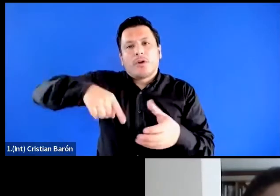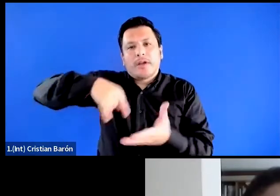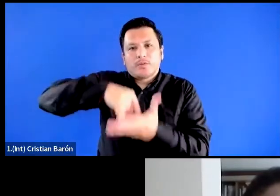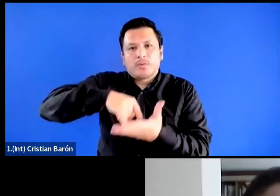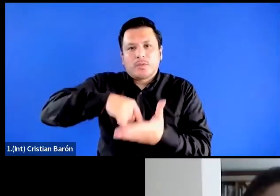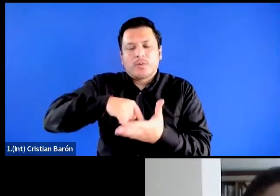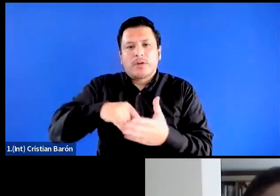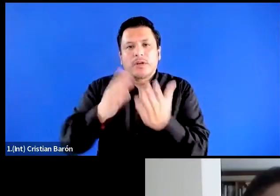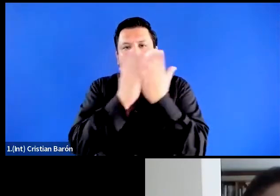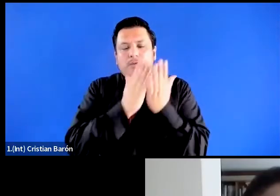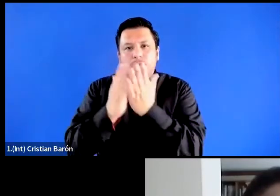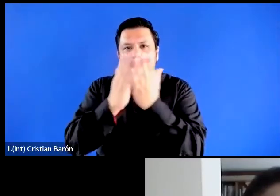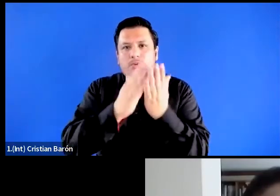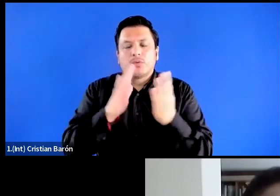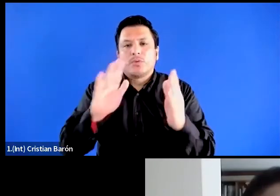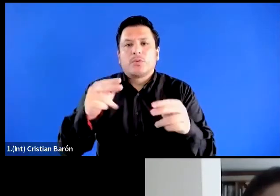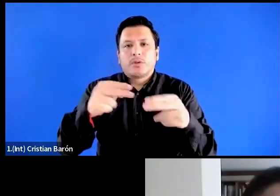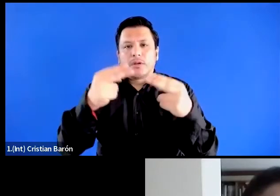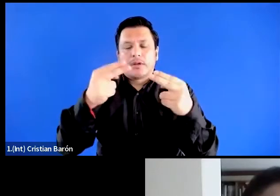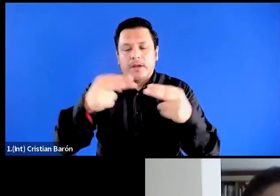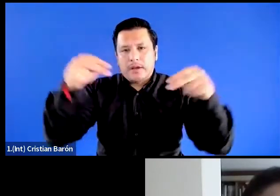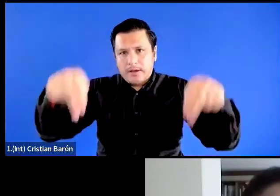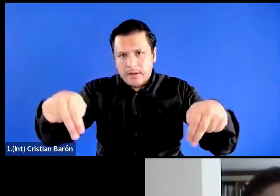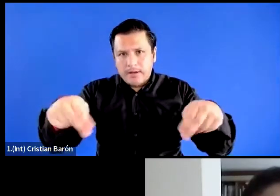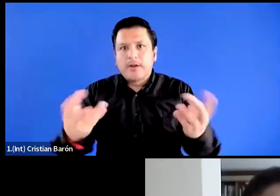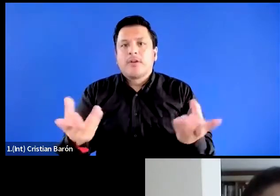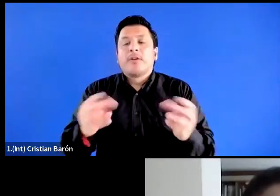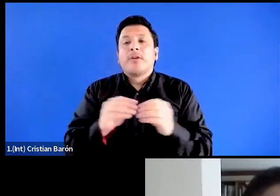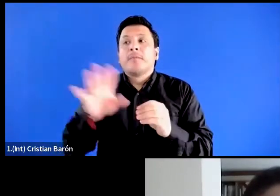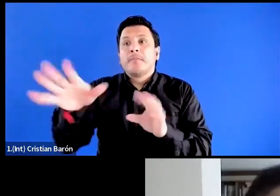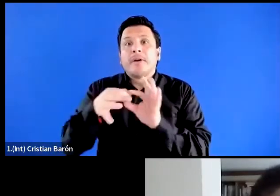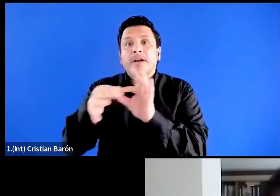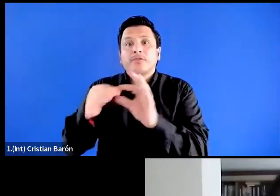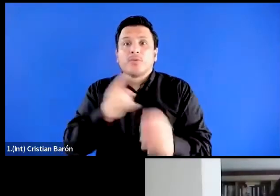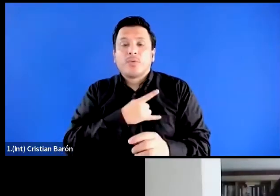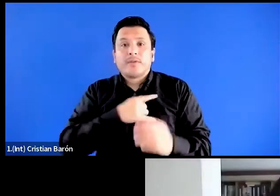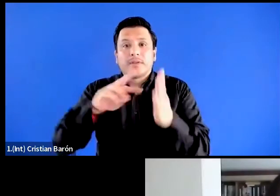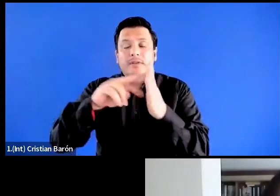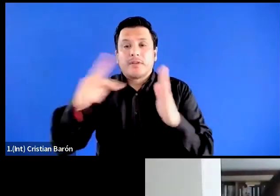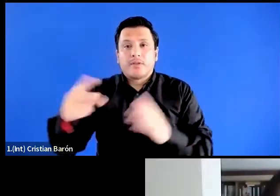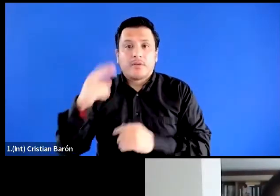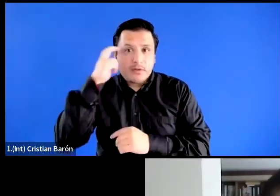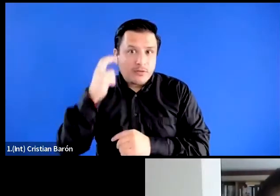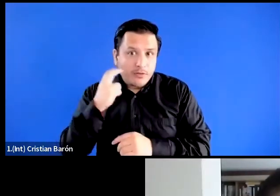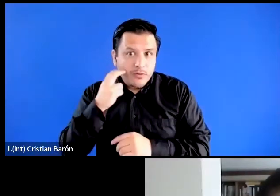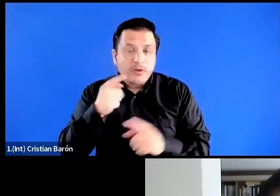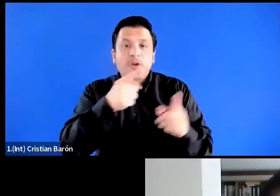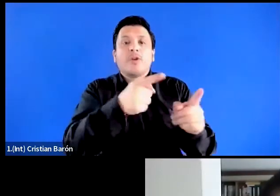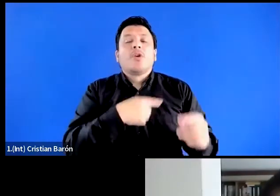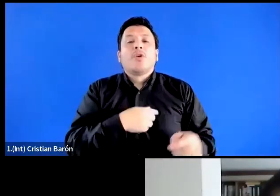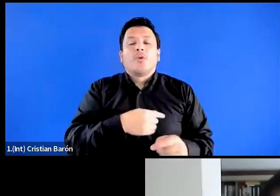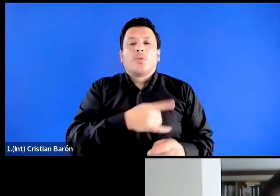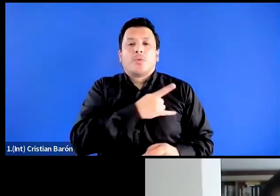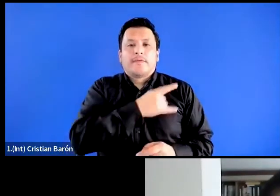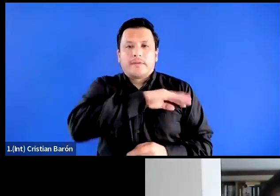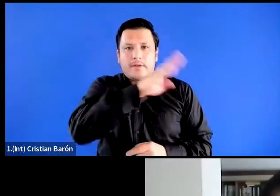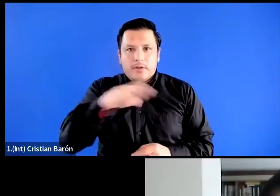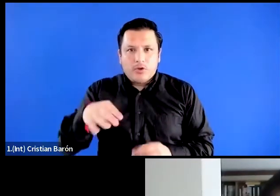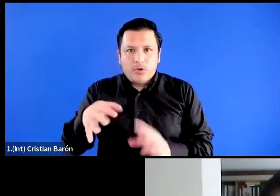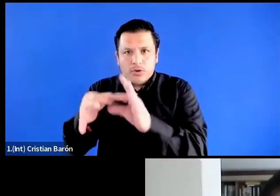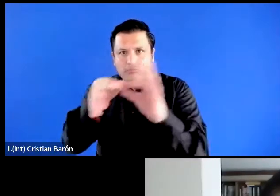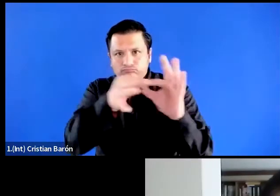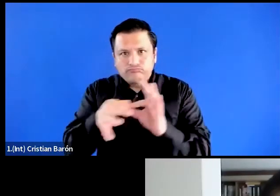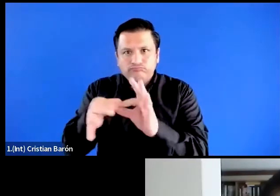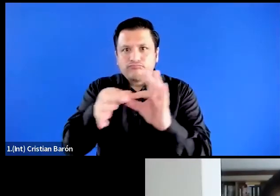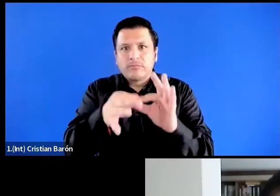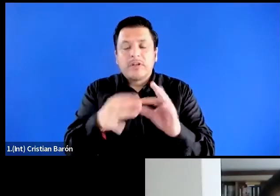Universidad Tecnológica del Chocó, Diego Luis Córdoba y la Universidad de Antioquia. Tenemos actividades toda la